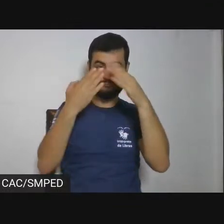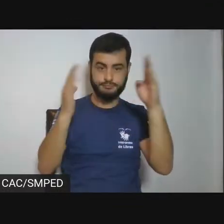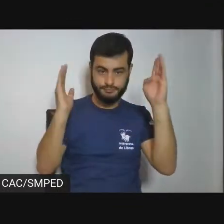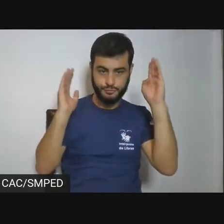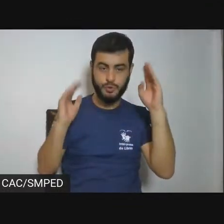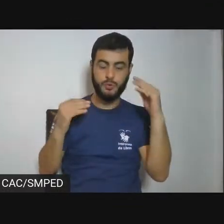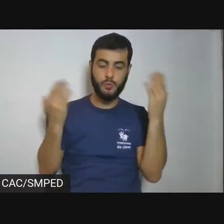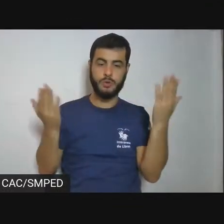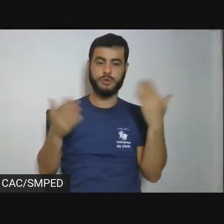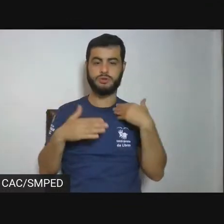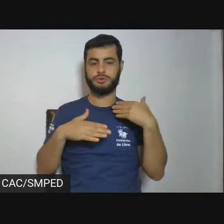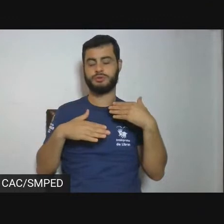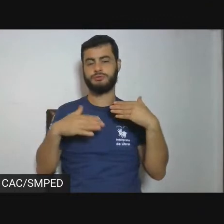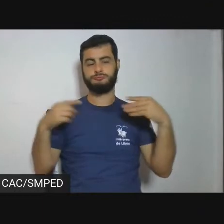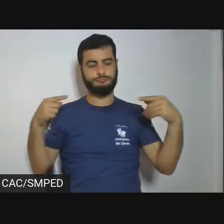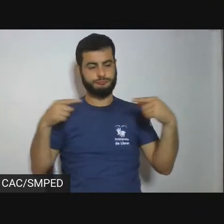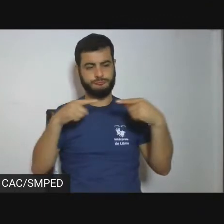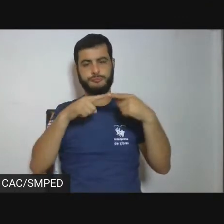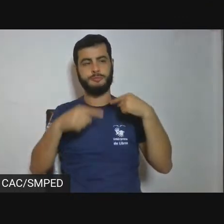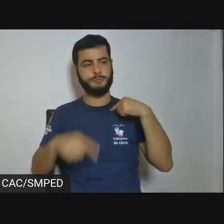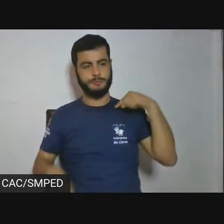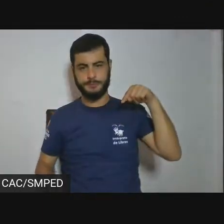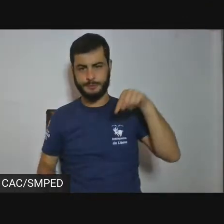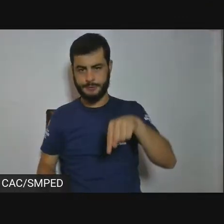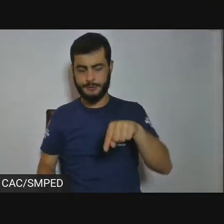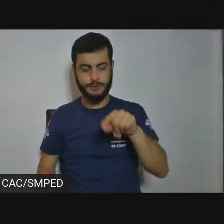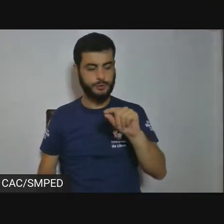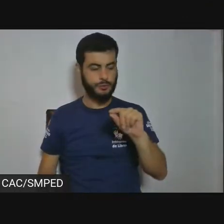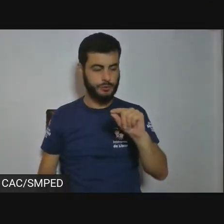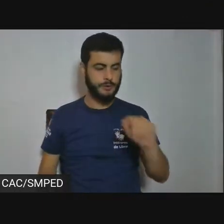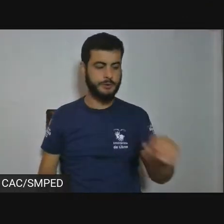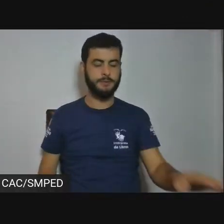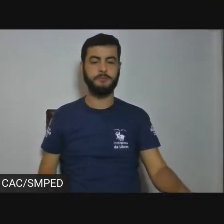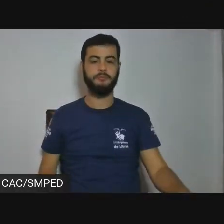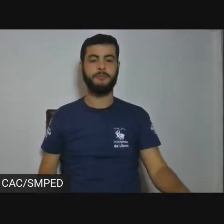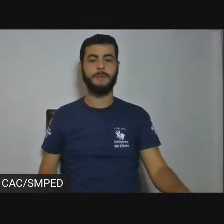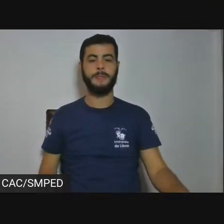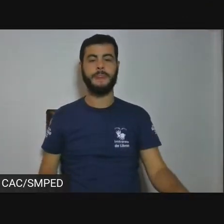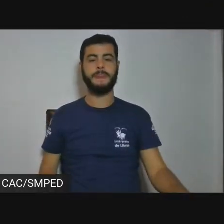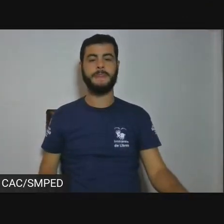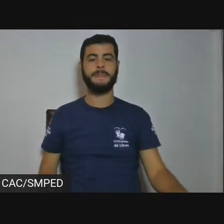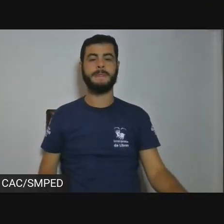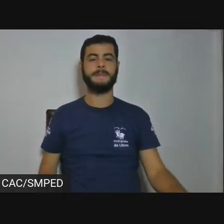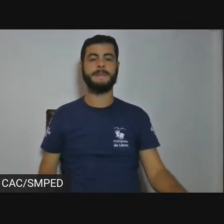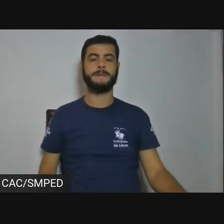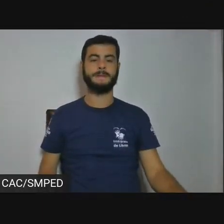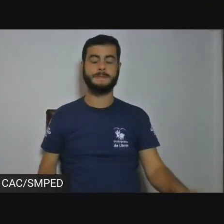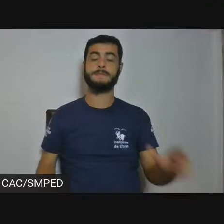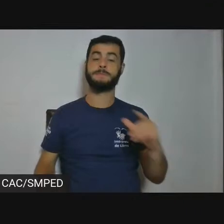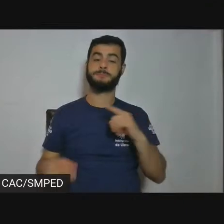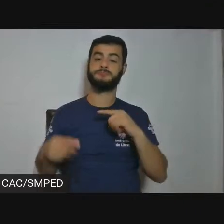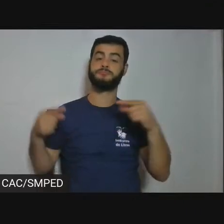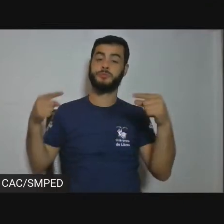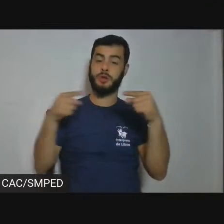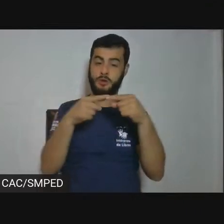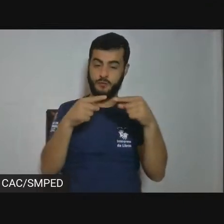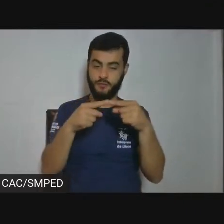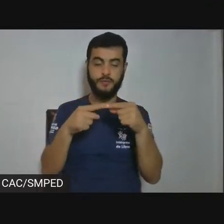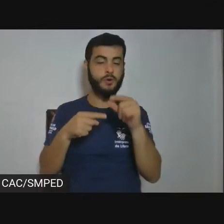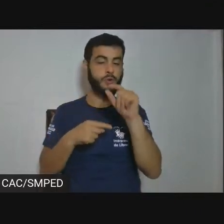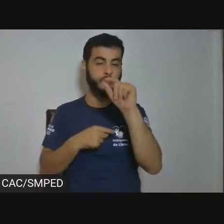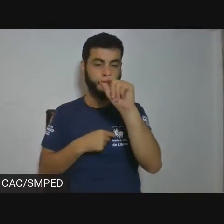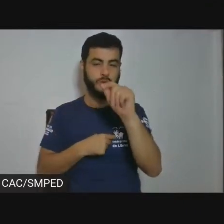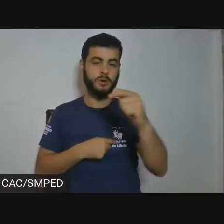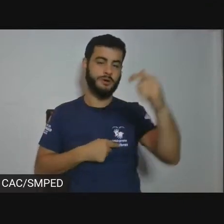inseridos, seria que tem a ver também com esse conflito entre o sujeito e natureza, que